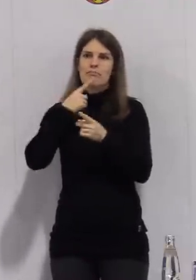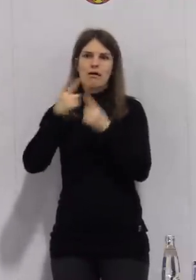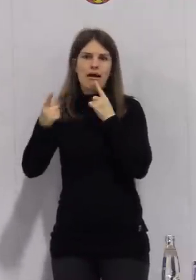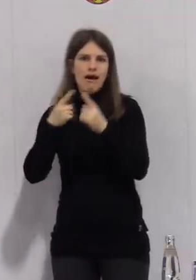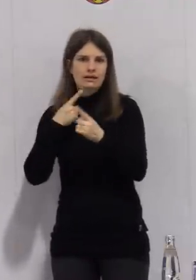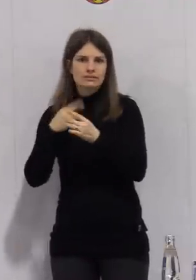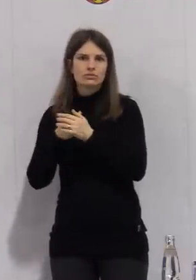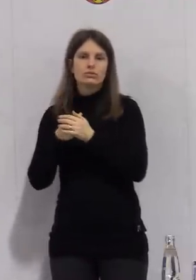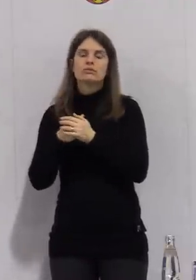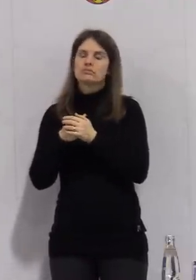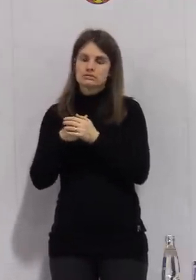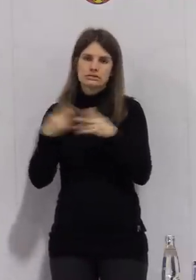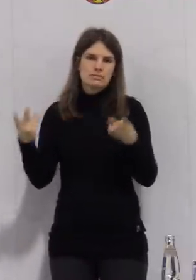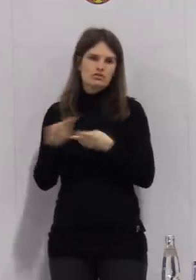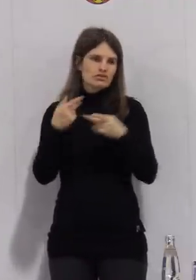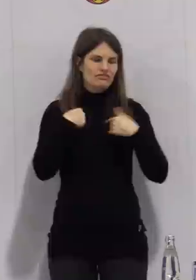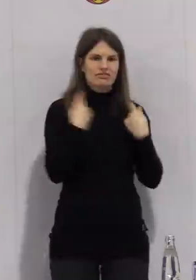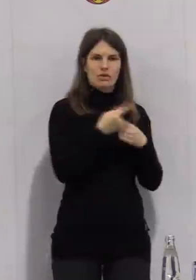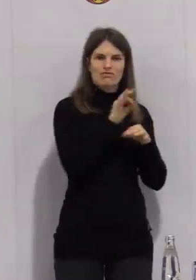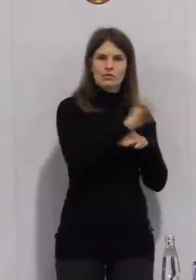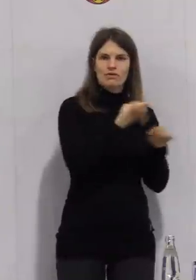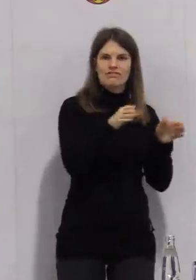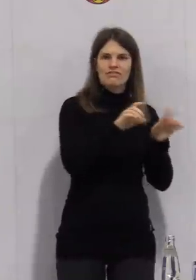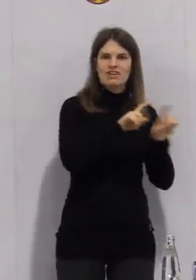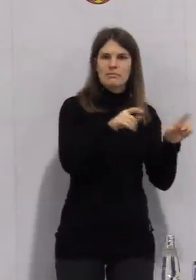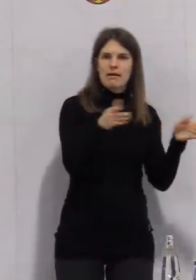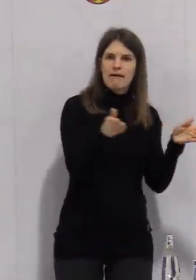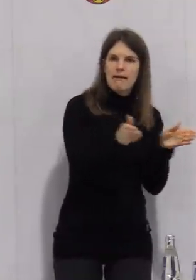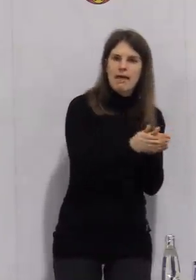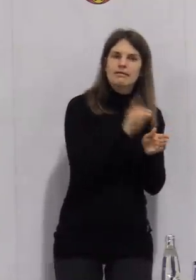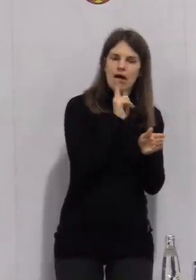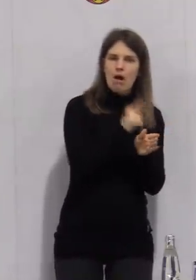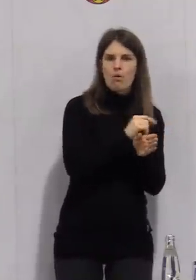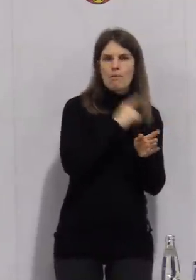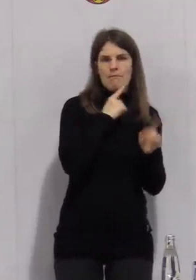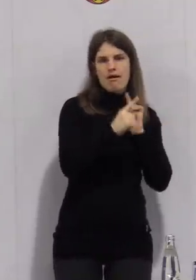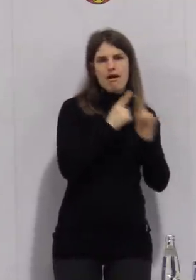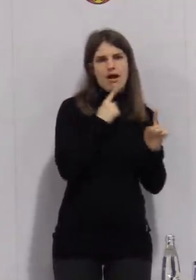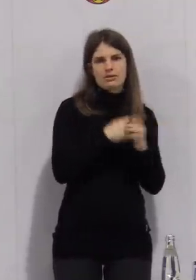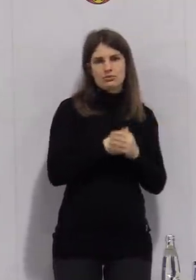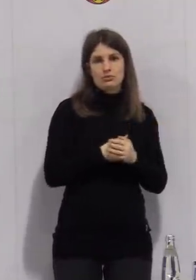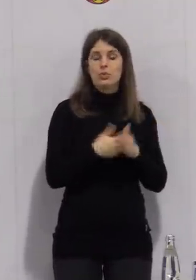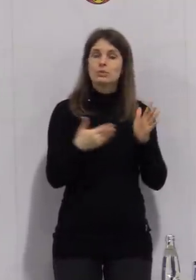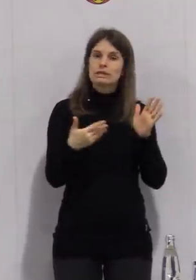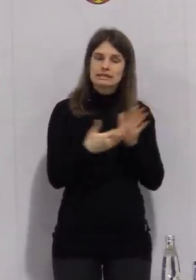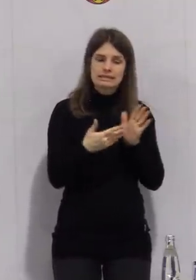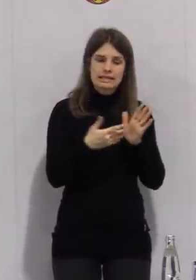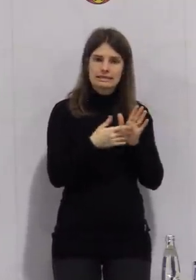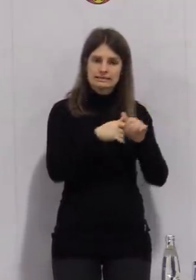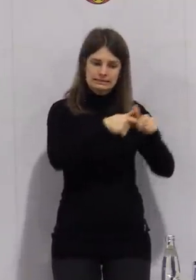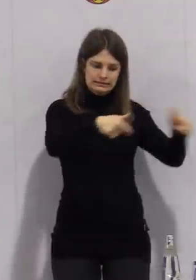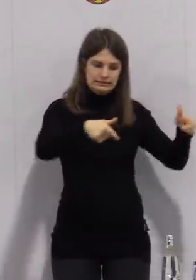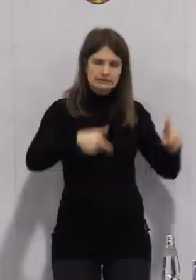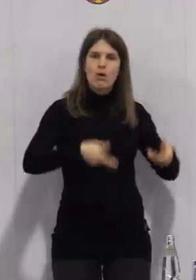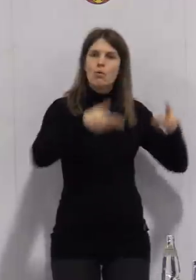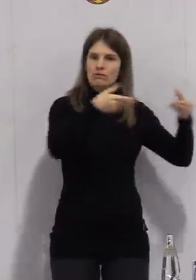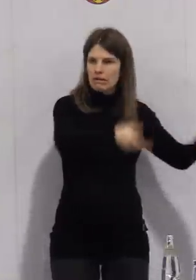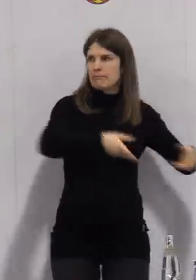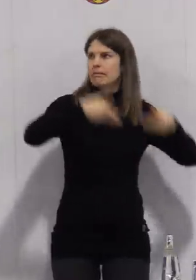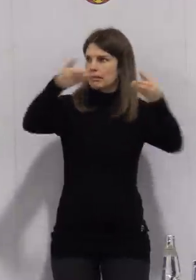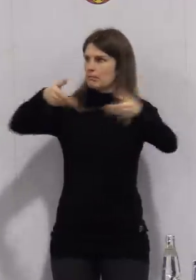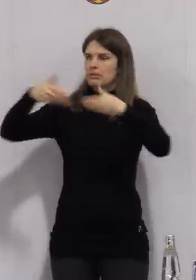Unternehmer durch die Unternehmer-Hotline des Wirtschaftsamtes, zur Verfügungstellung von Testkits und auch die